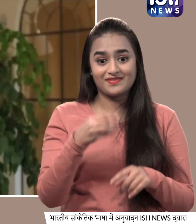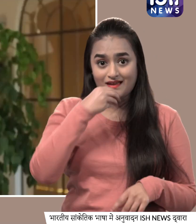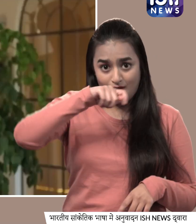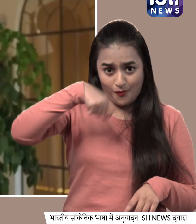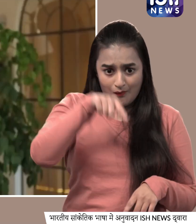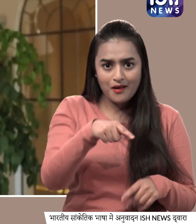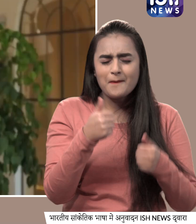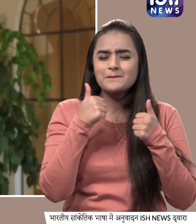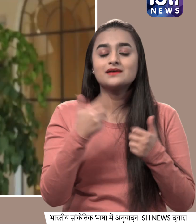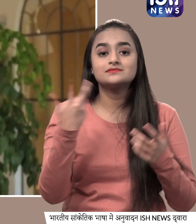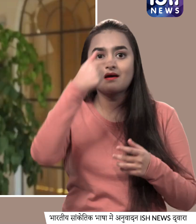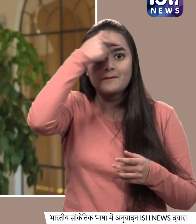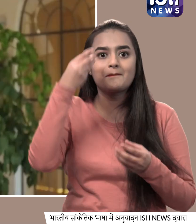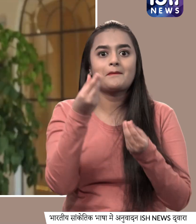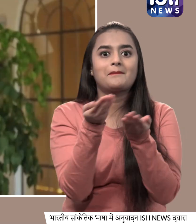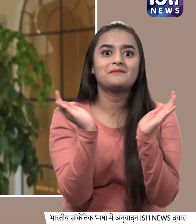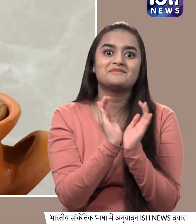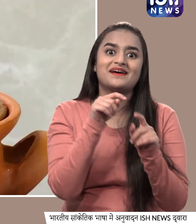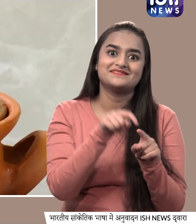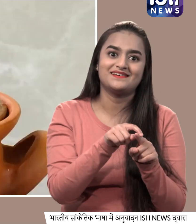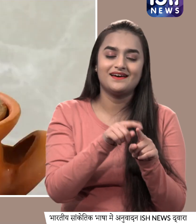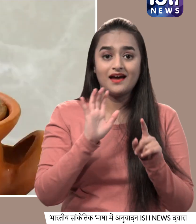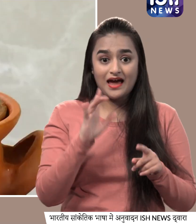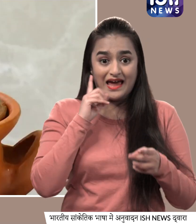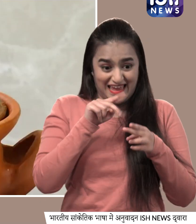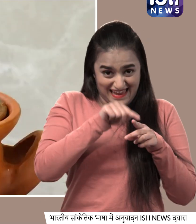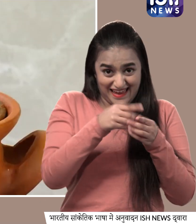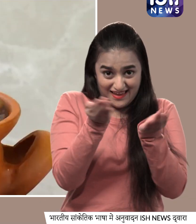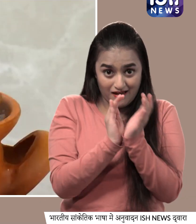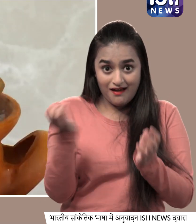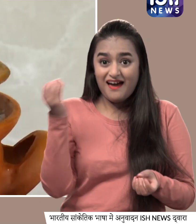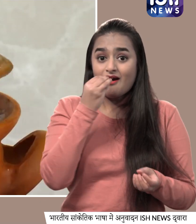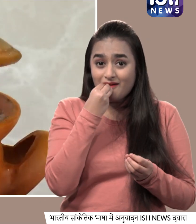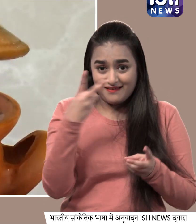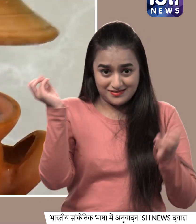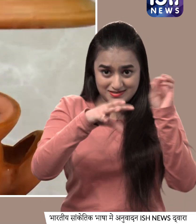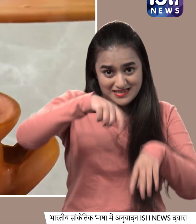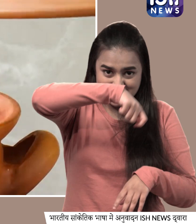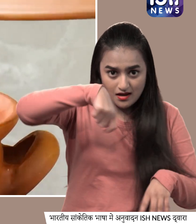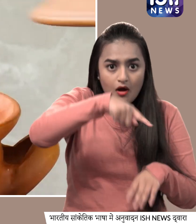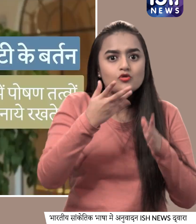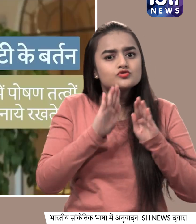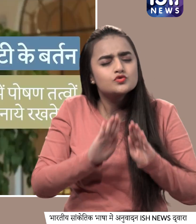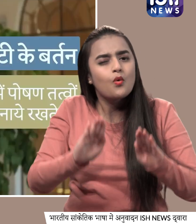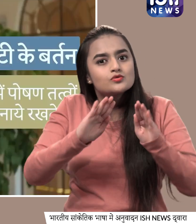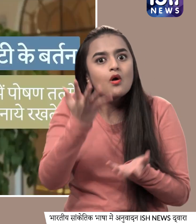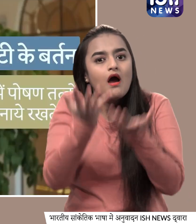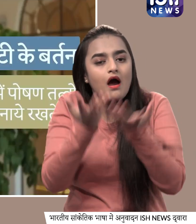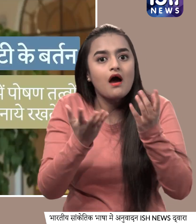के लिए बेस्ट होते हैं मिट्टी के बरतन, मिट्टी के बरतन में जो खाना पकता है वो धीरे धीरे पकता है। और पोशन तत्वों को